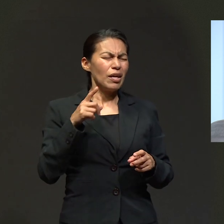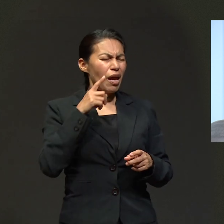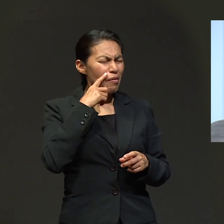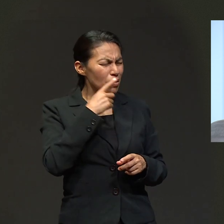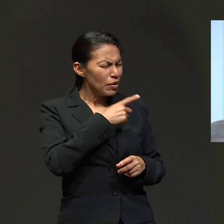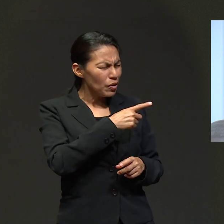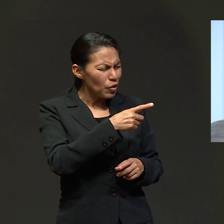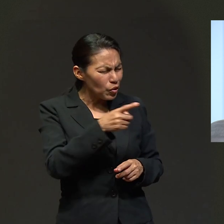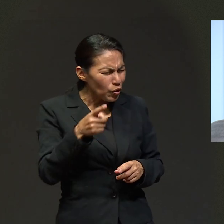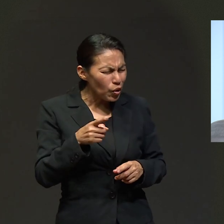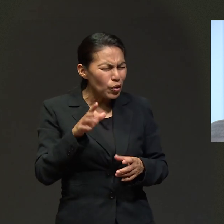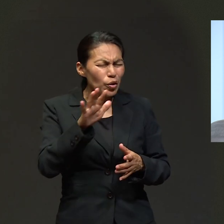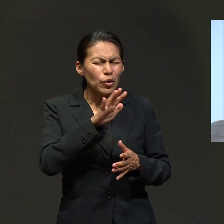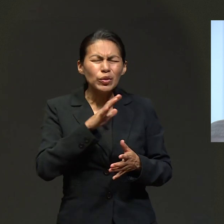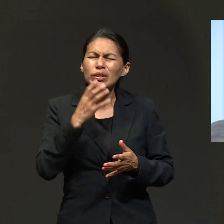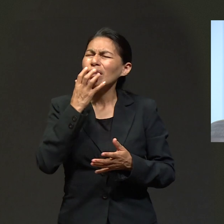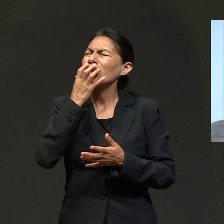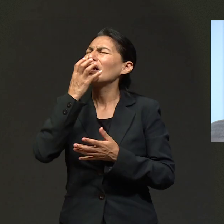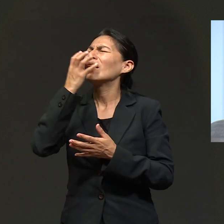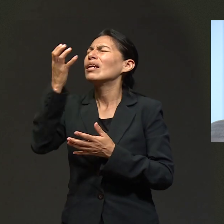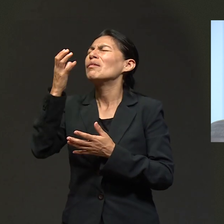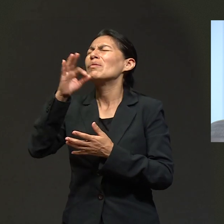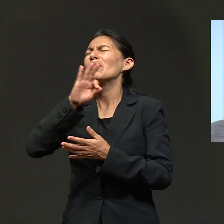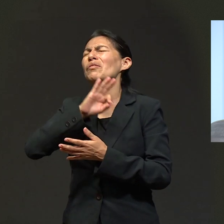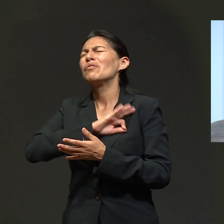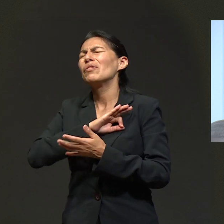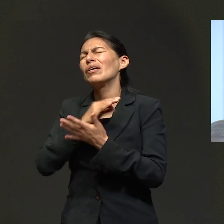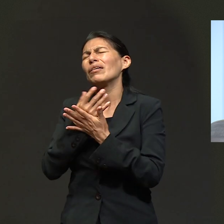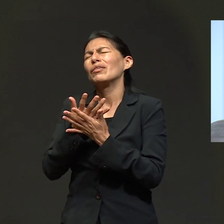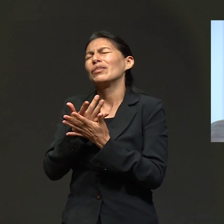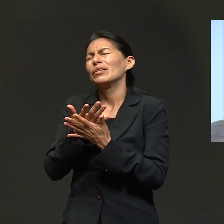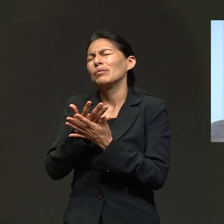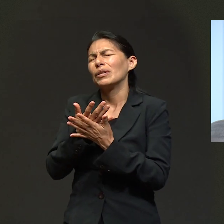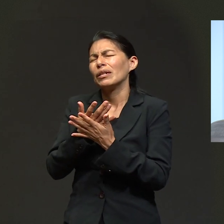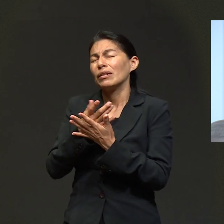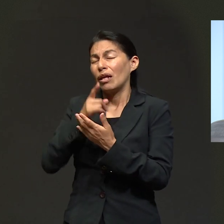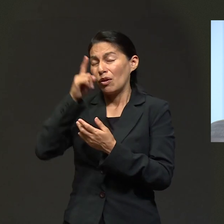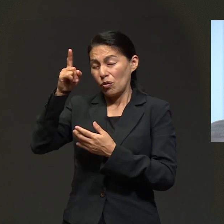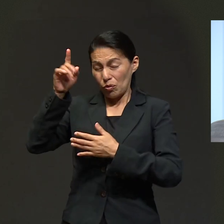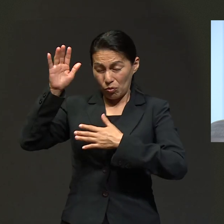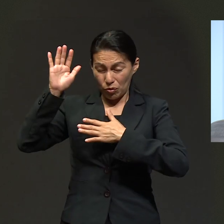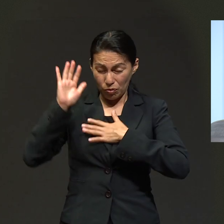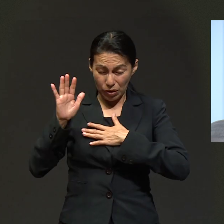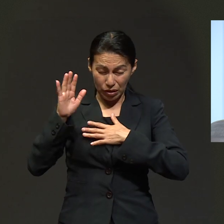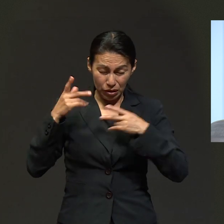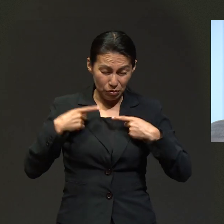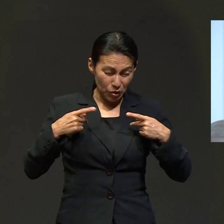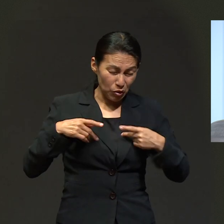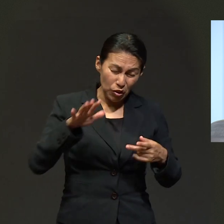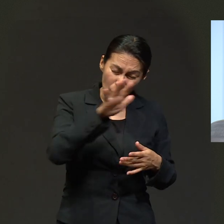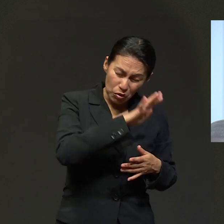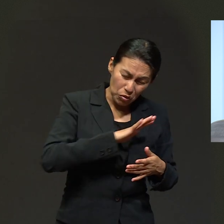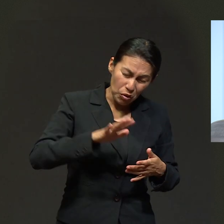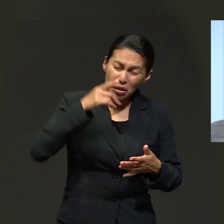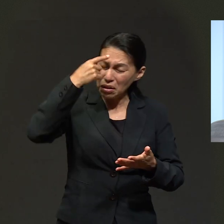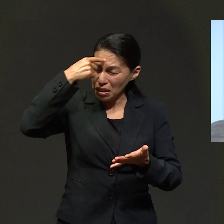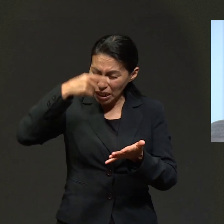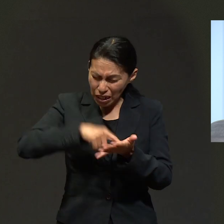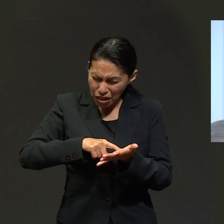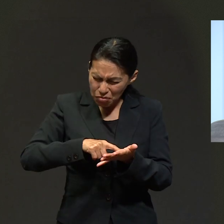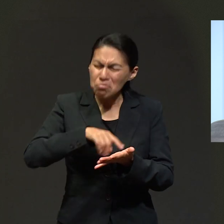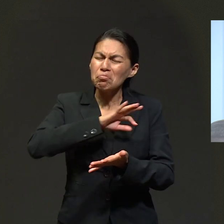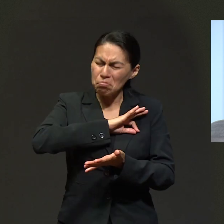Señor. Tú has prometido que para aquel que cree, todo le es posible. Padre, conforme a tu